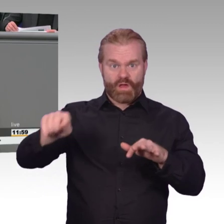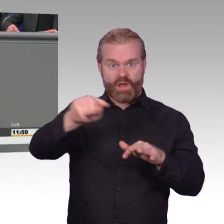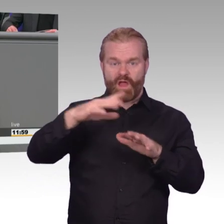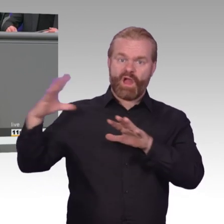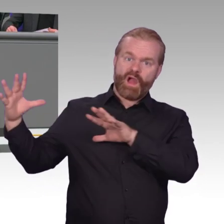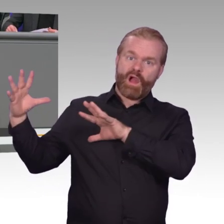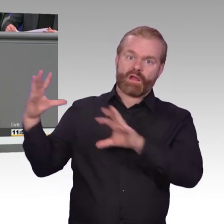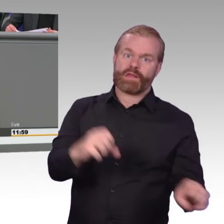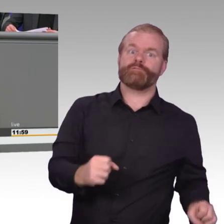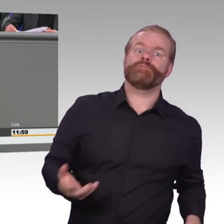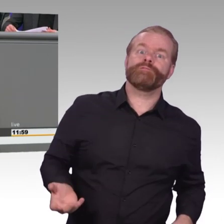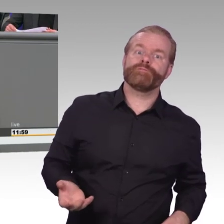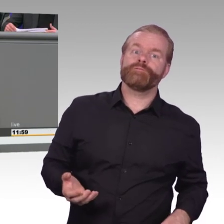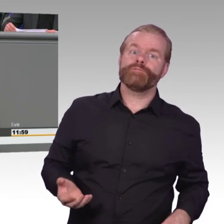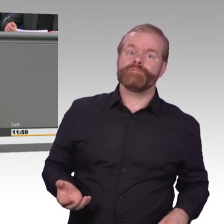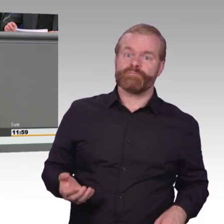gilt es zu schützen und zu verteidigen.